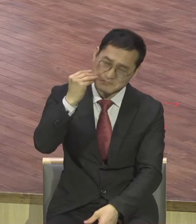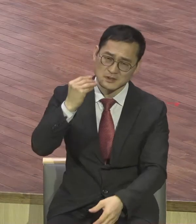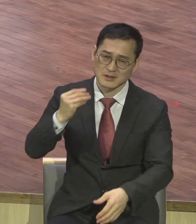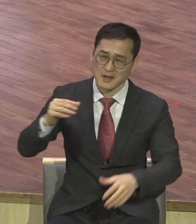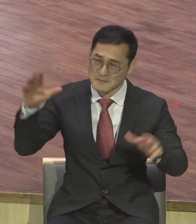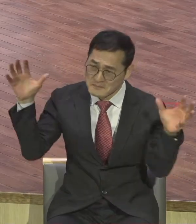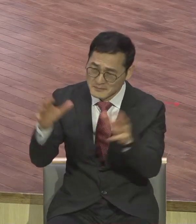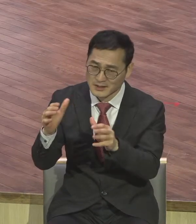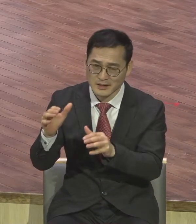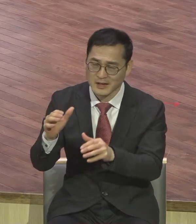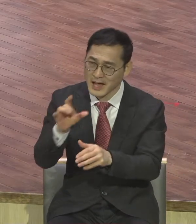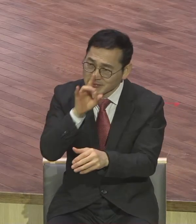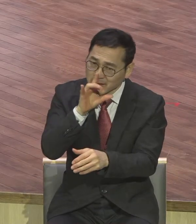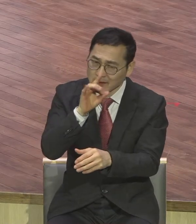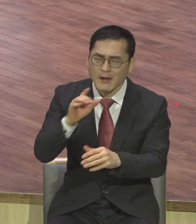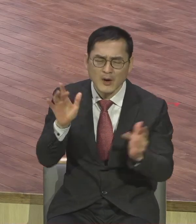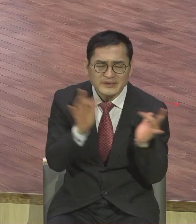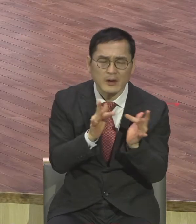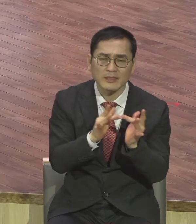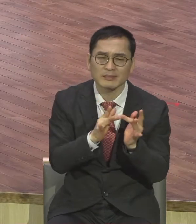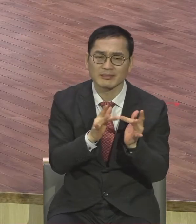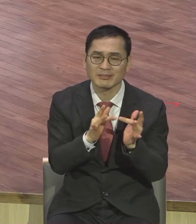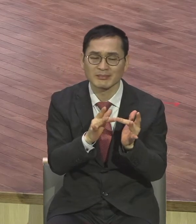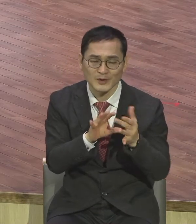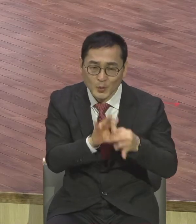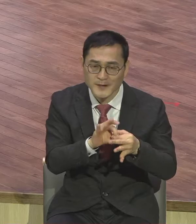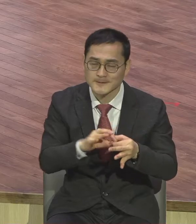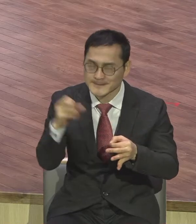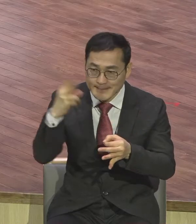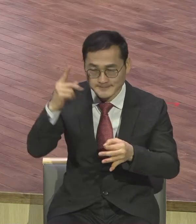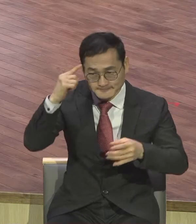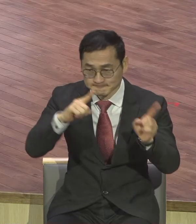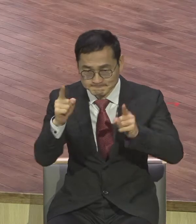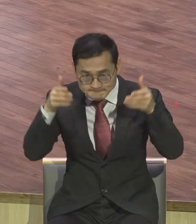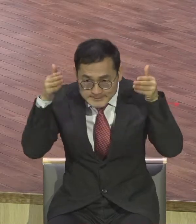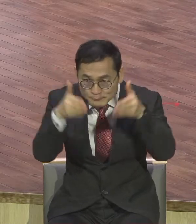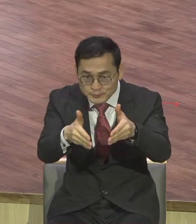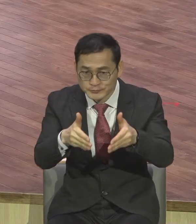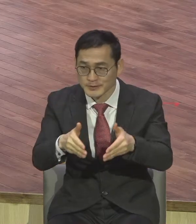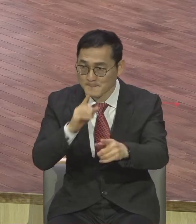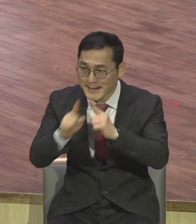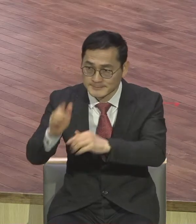것은 온라인 사역이라고 그래요. 전천후 사역 이걸 할 수 있도록 준비해야 된다.